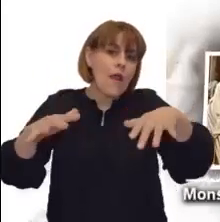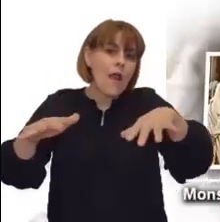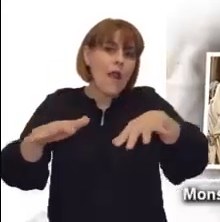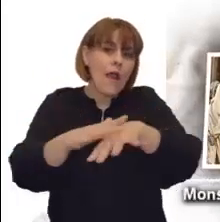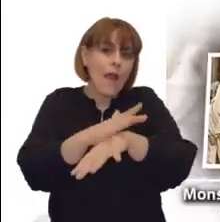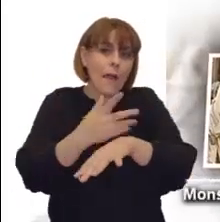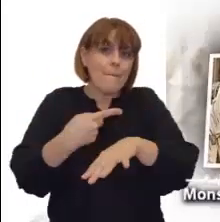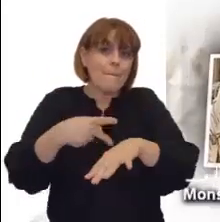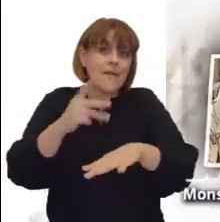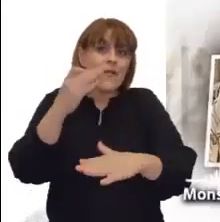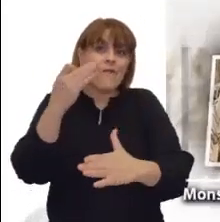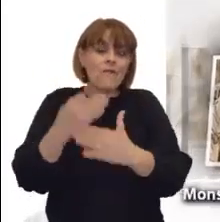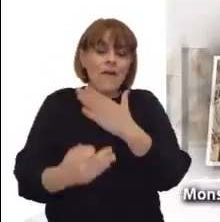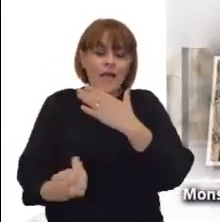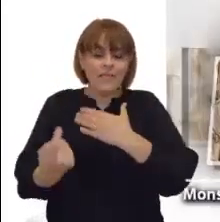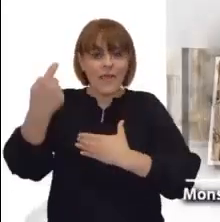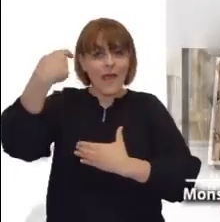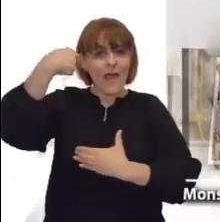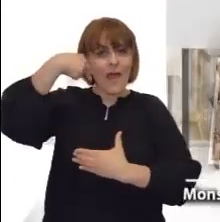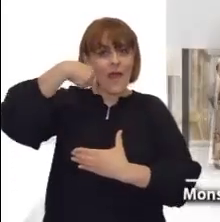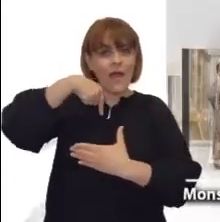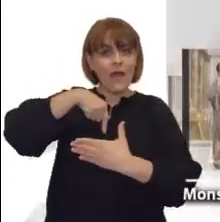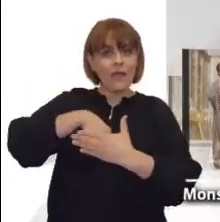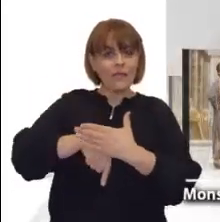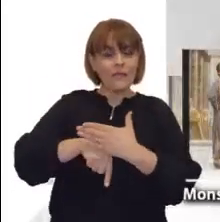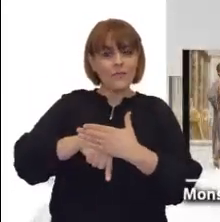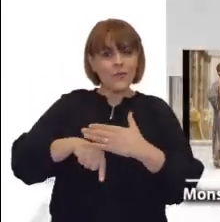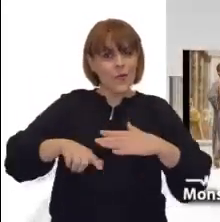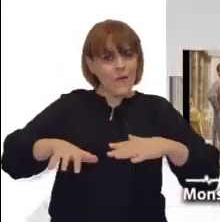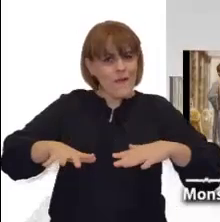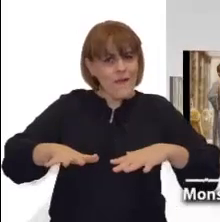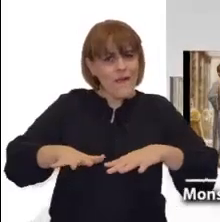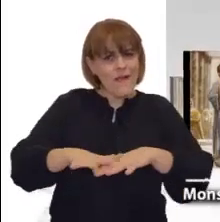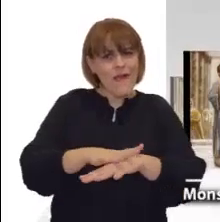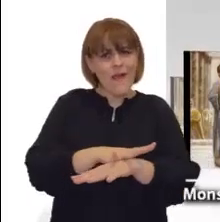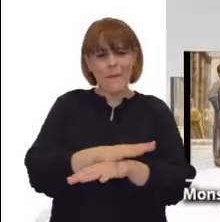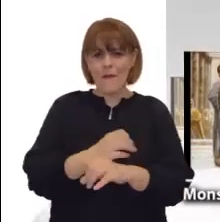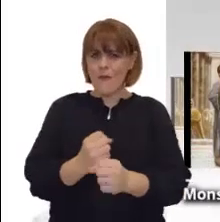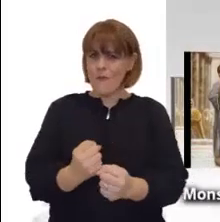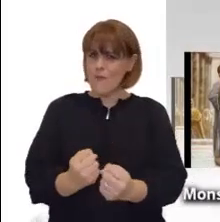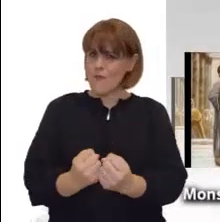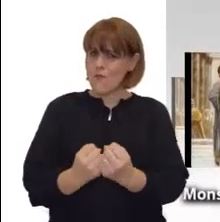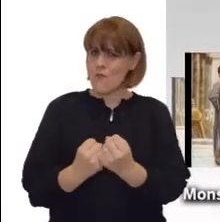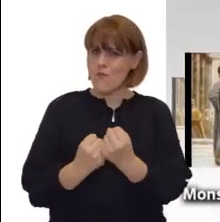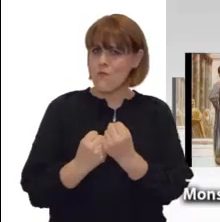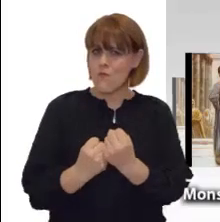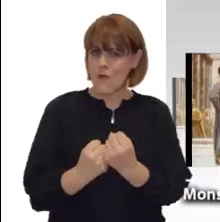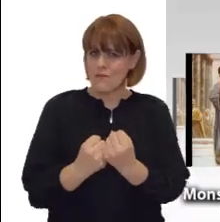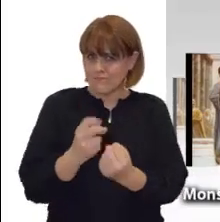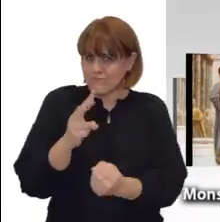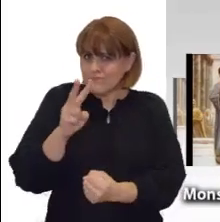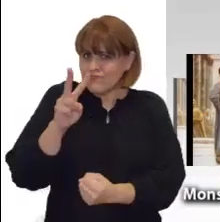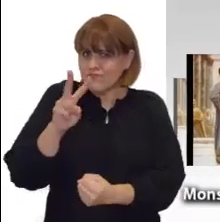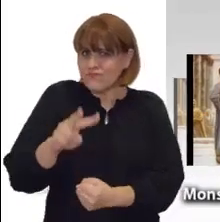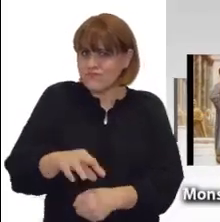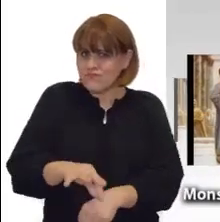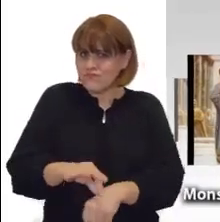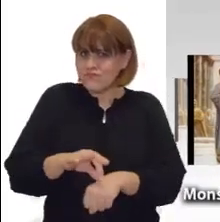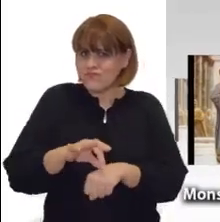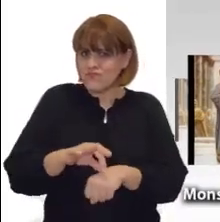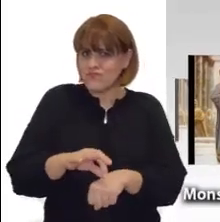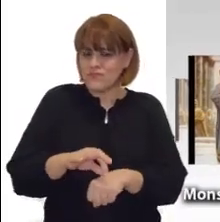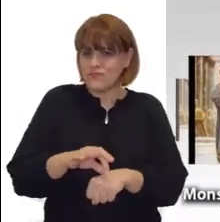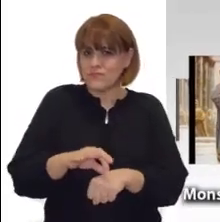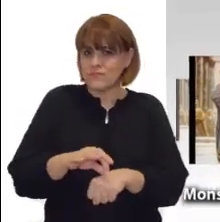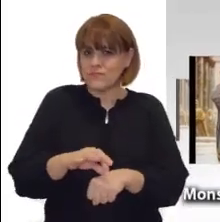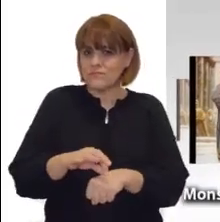del tiempo presente en todos lados aún en personas e instituciones que inician con